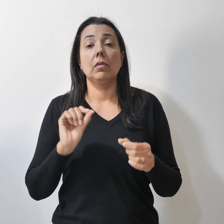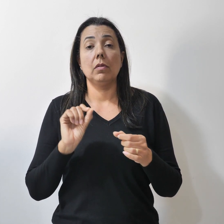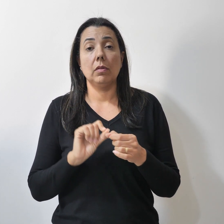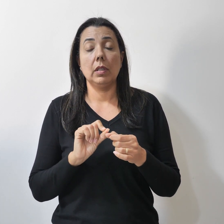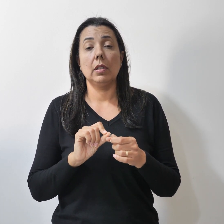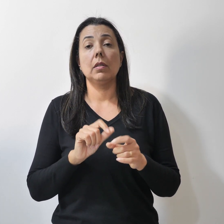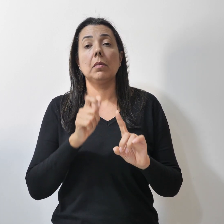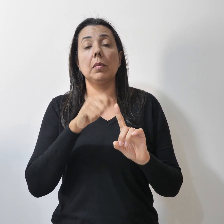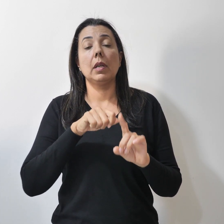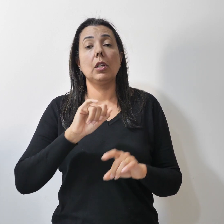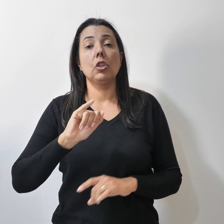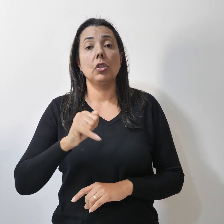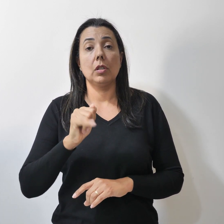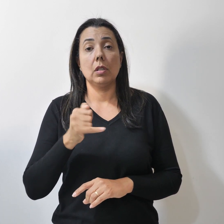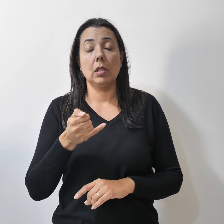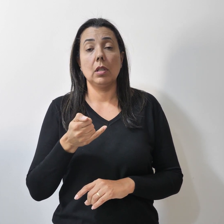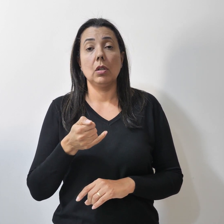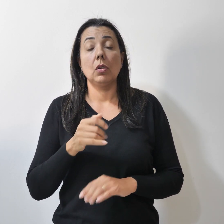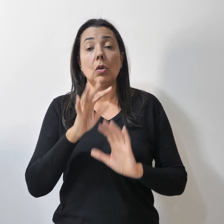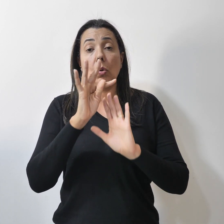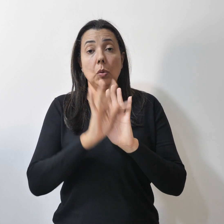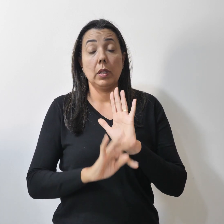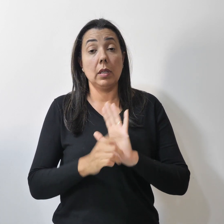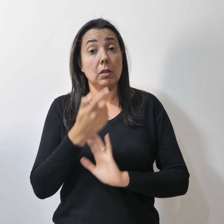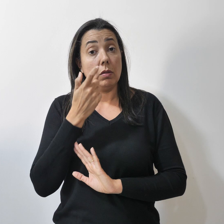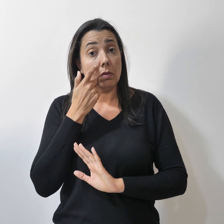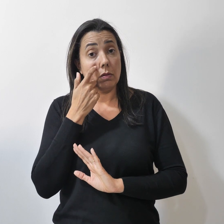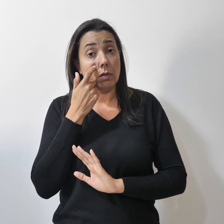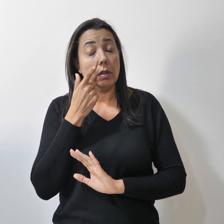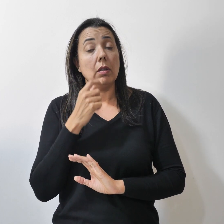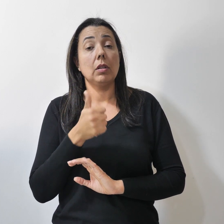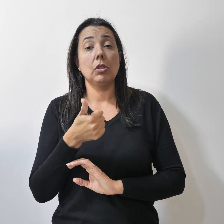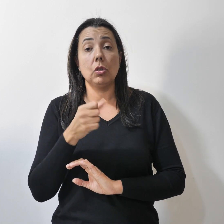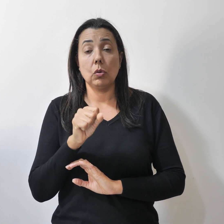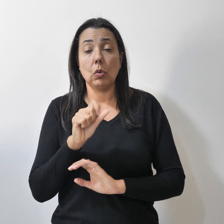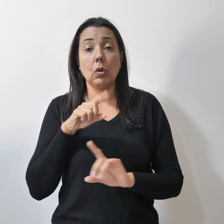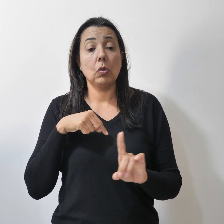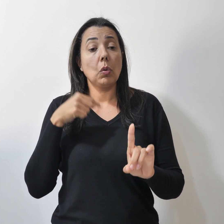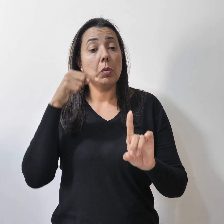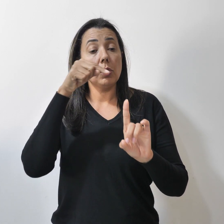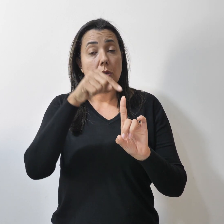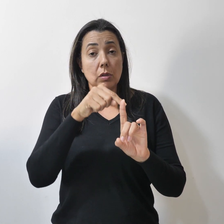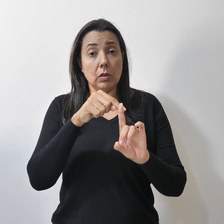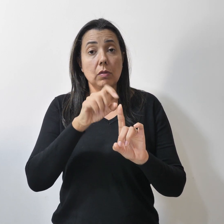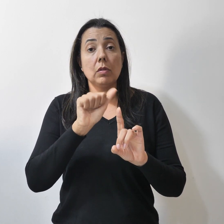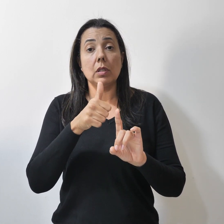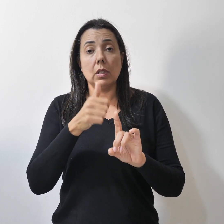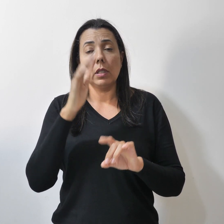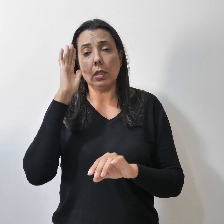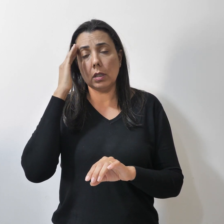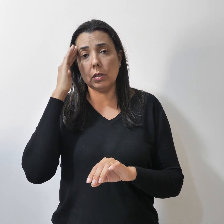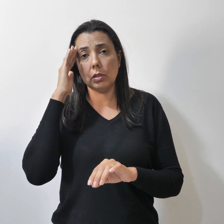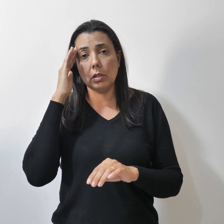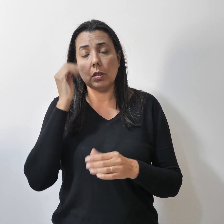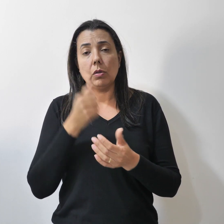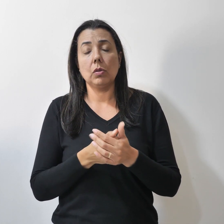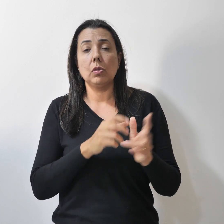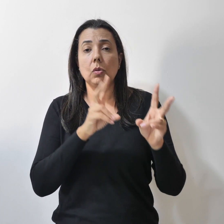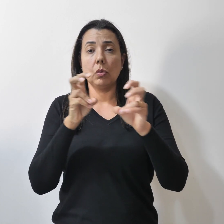em janeiro O texto prevê 18 objetivos compreendidos nas temáticas de